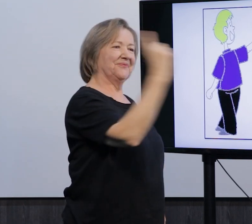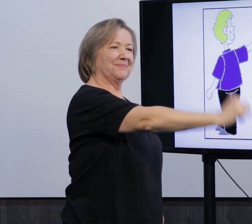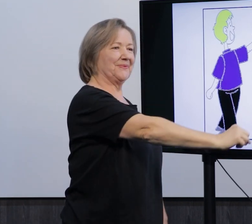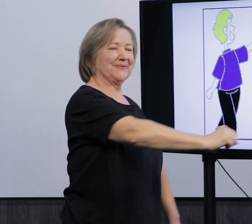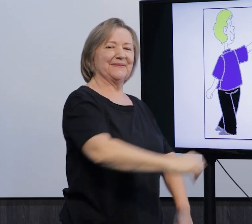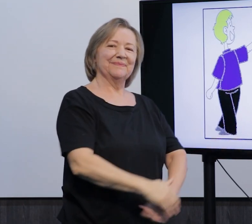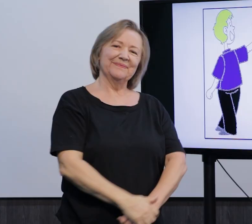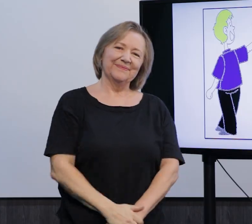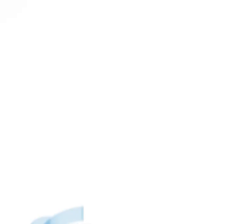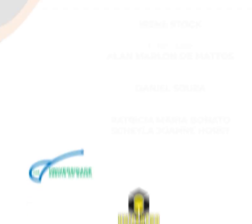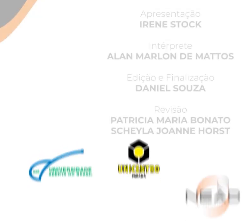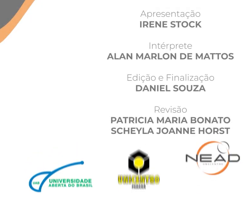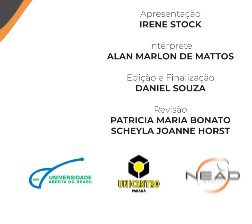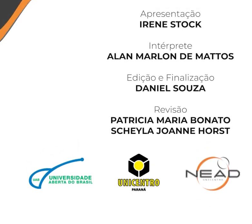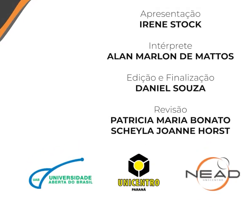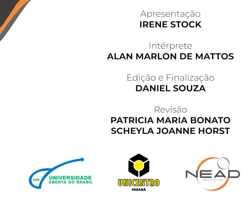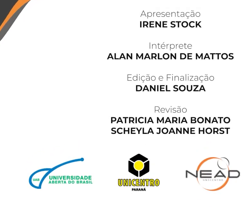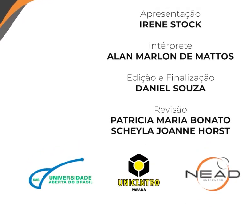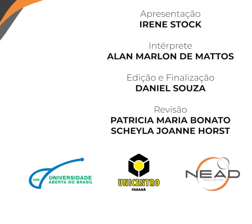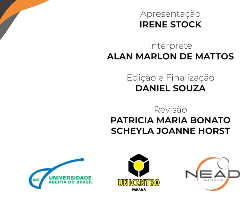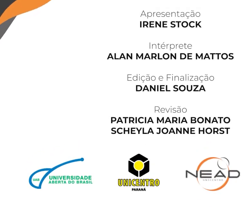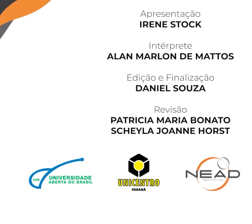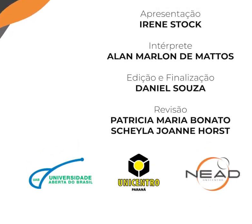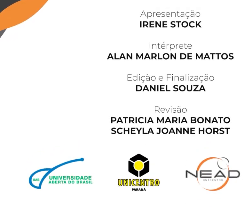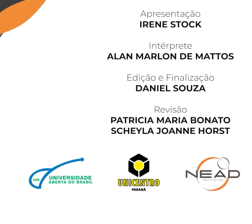E fui embora. Tchau, tchau. Tchau, tchau.